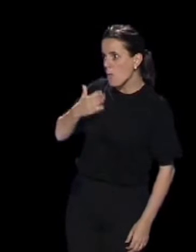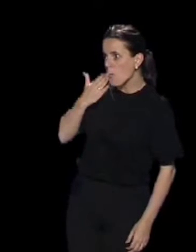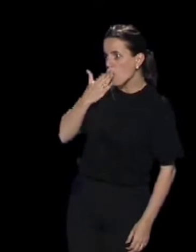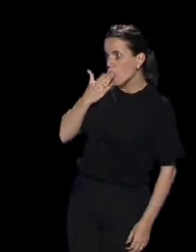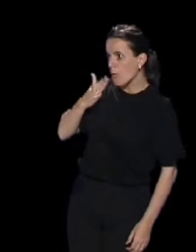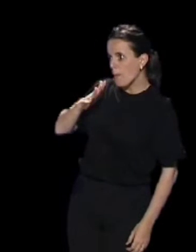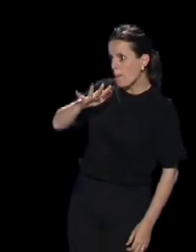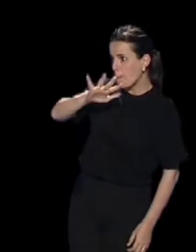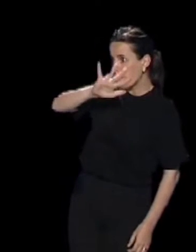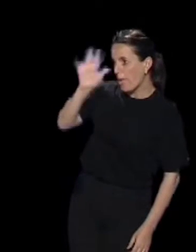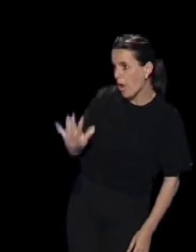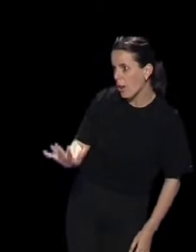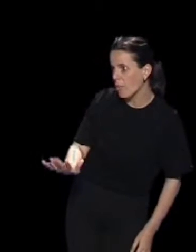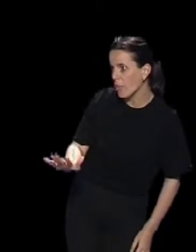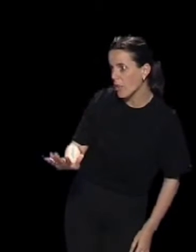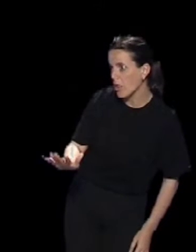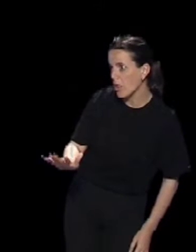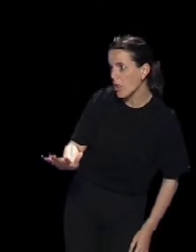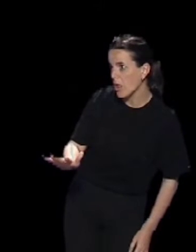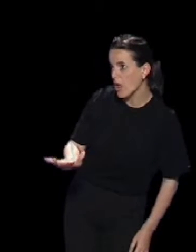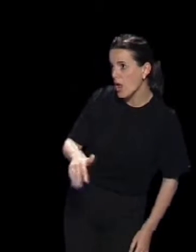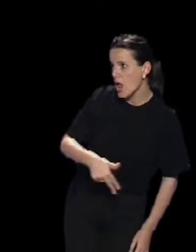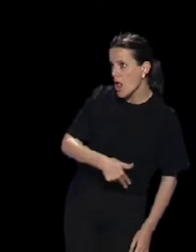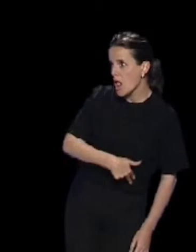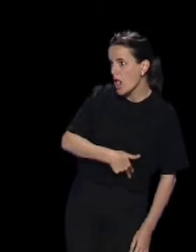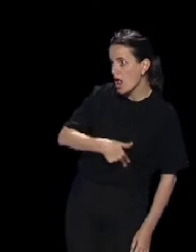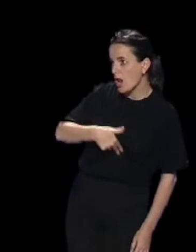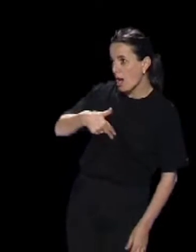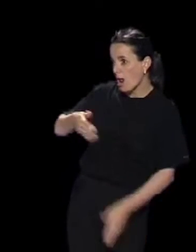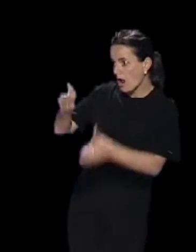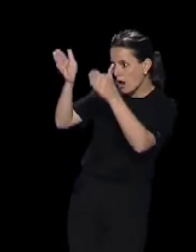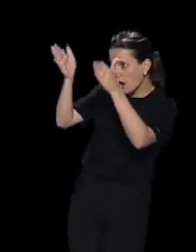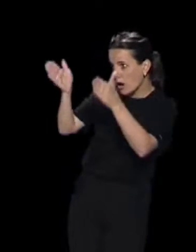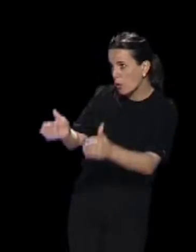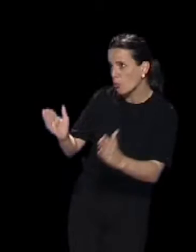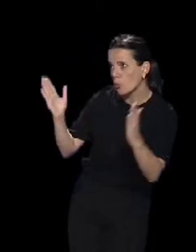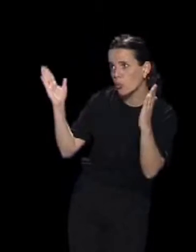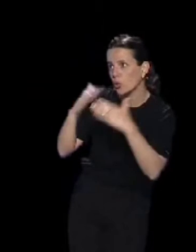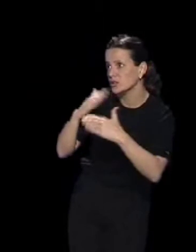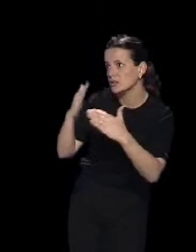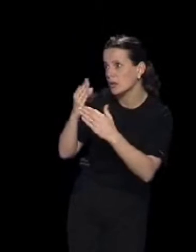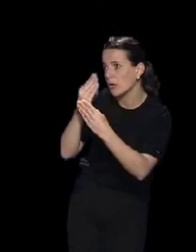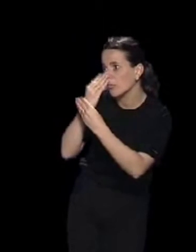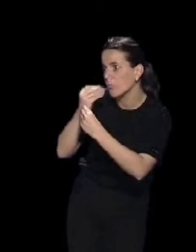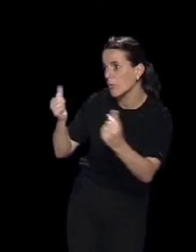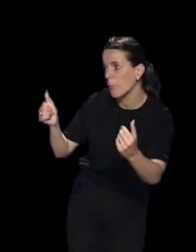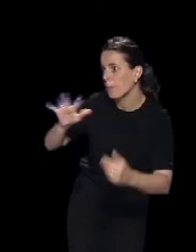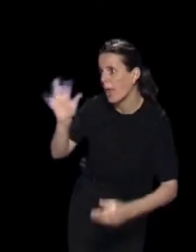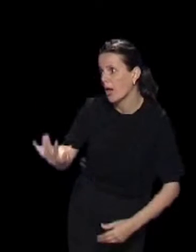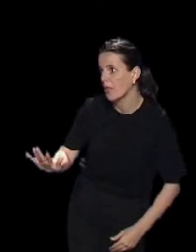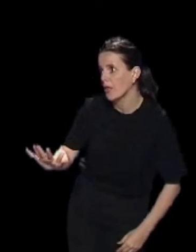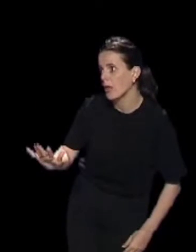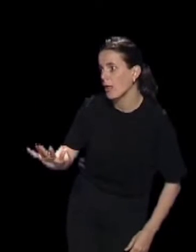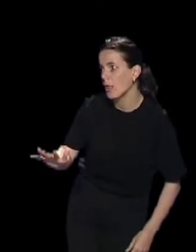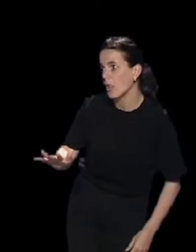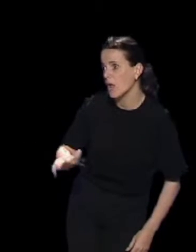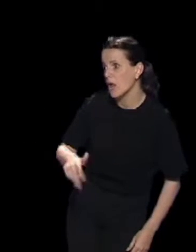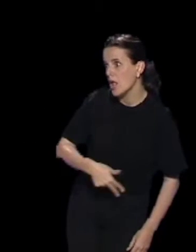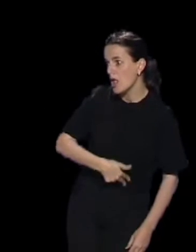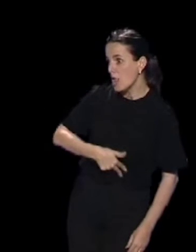Parece que está mudo el general Parece que no existe el general Parece que se